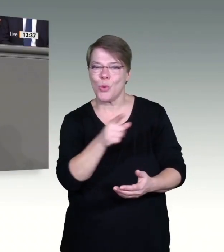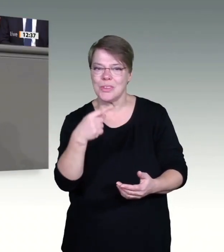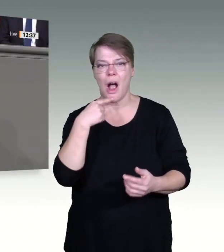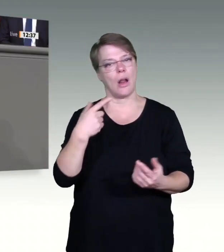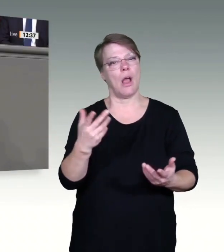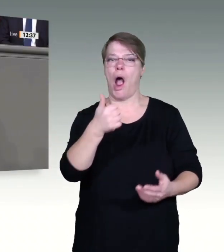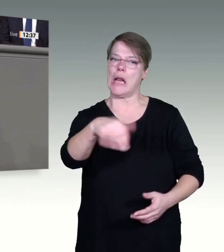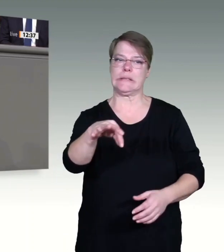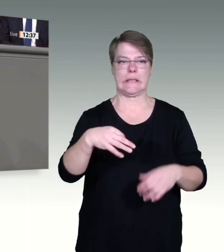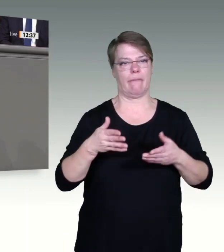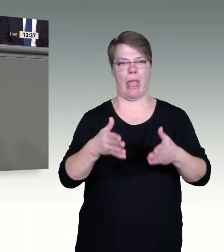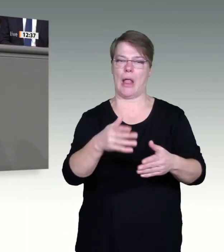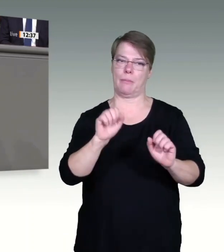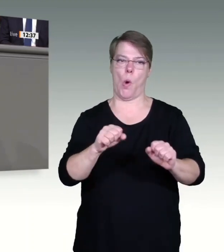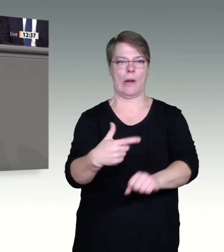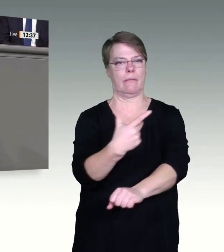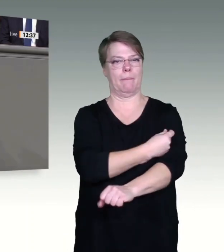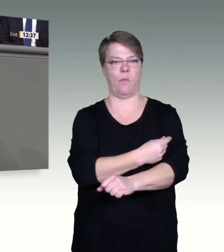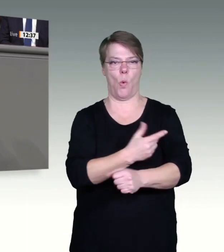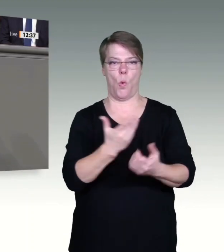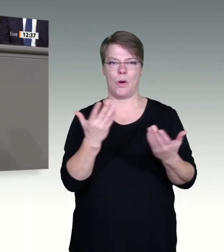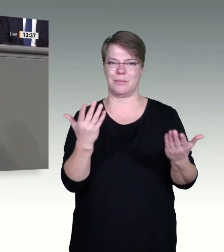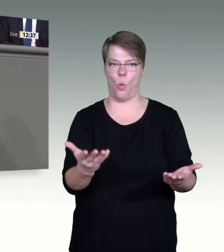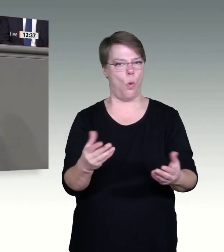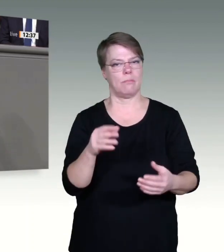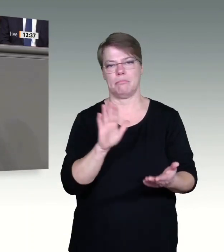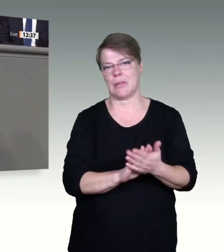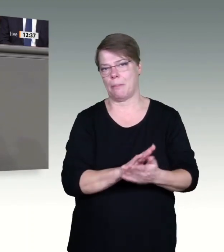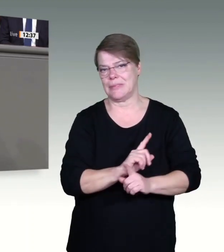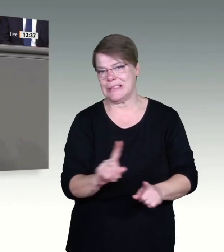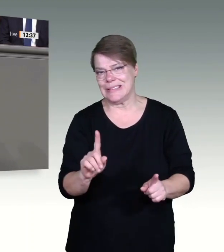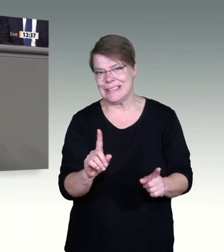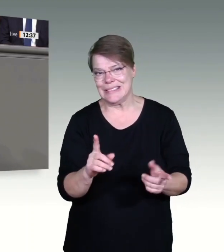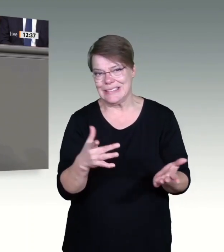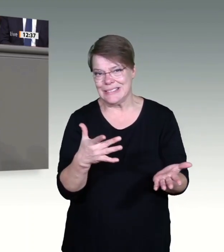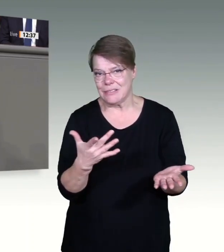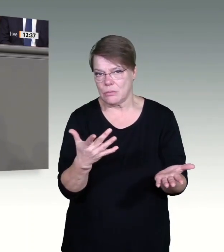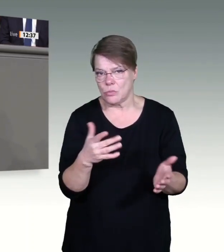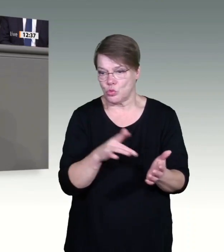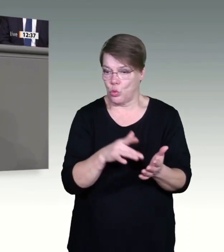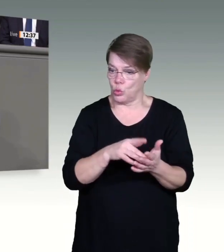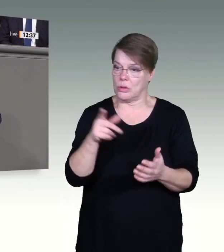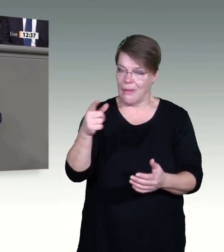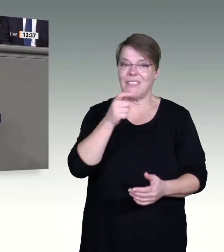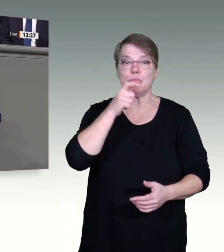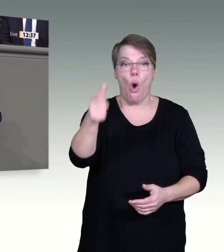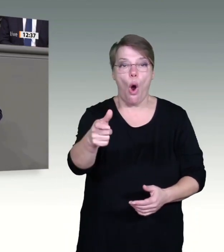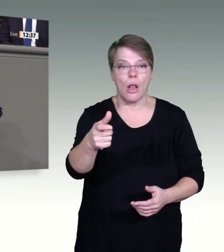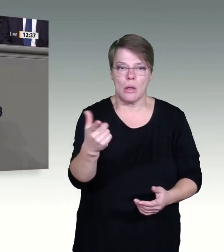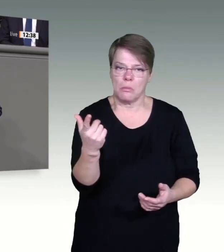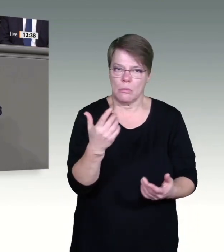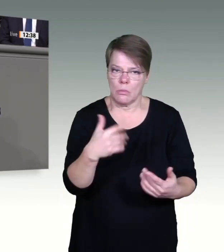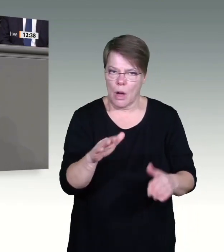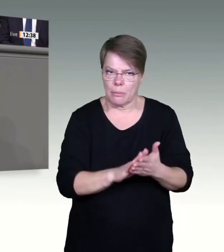Aufrechterhaltung einer leistungsfähigen und krisenfesten Gesundheitsversorgung, und überlassen Sie es den mündigen Bürger, wie er sich selbst